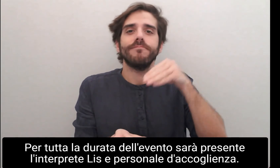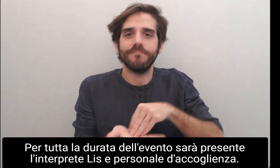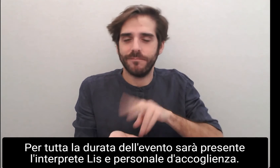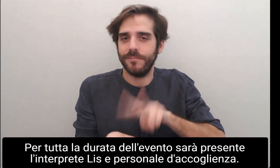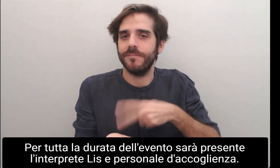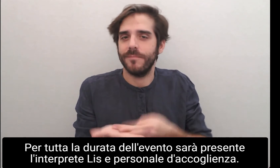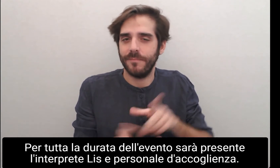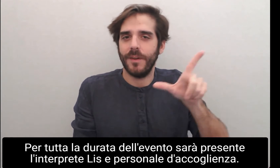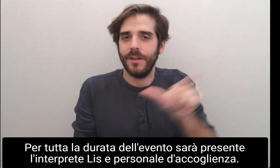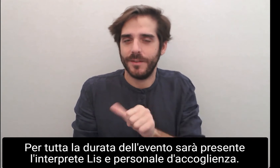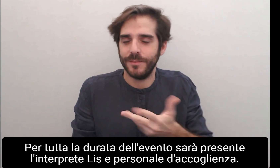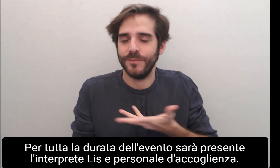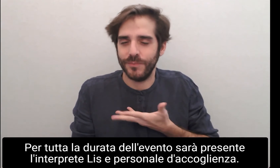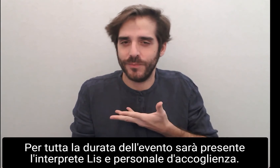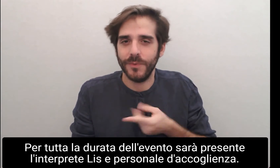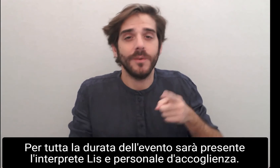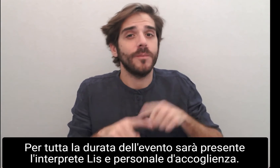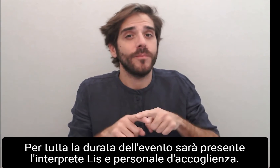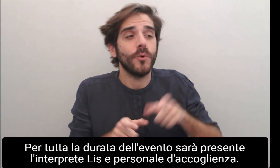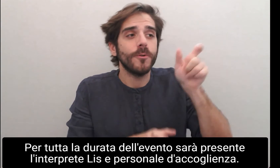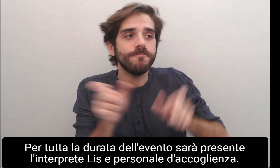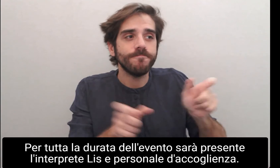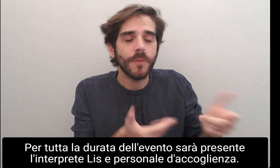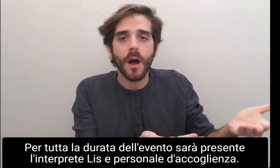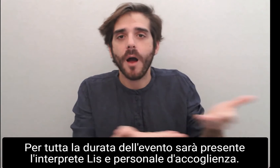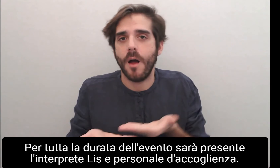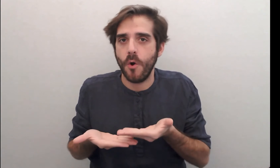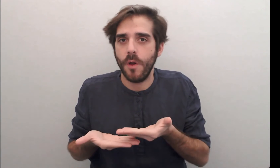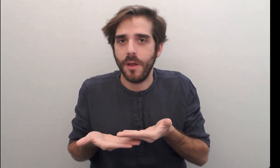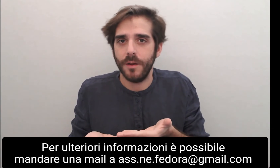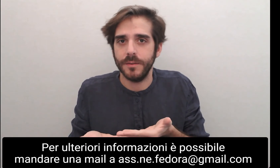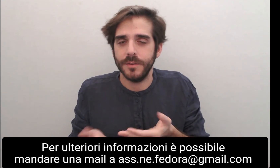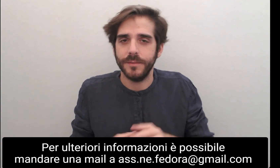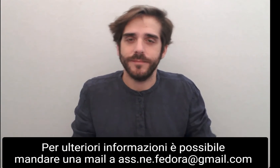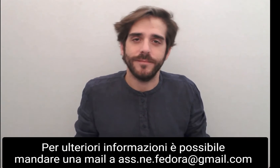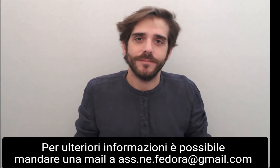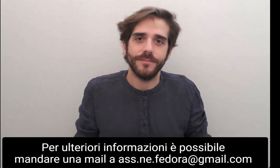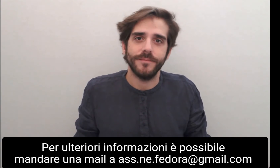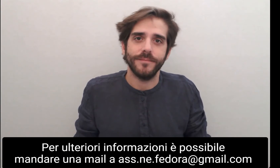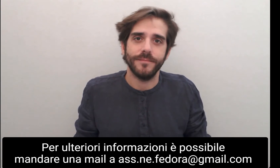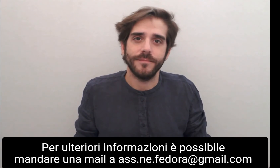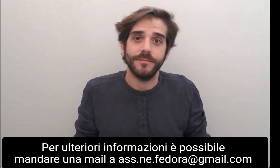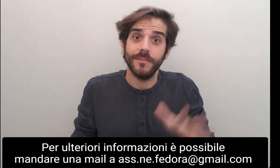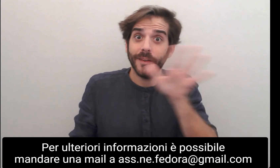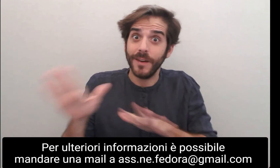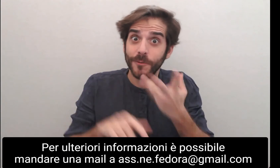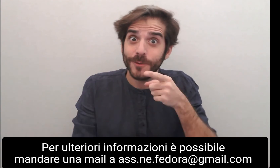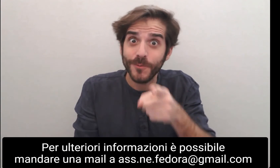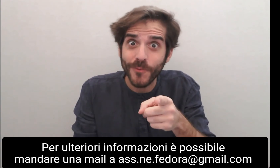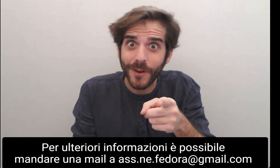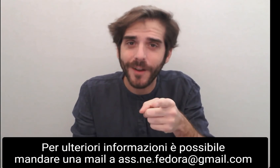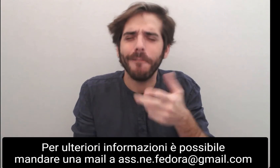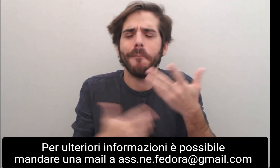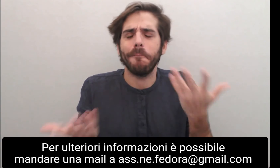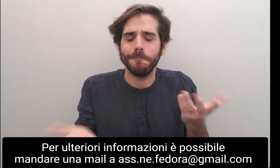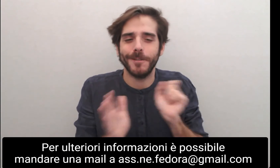e personale d'accoglienza qualificato. Per ulteriori informazioni è possibile mandare una mail a